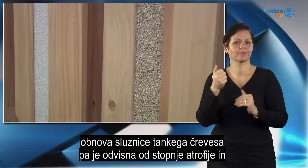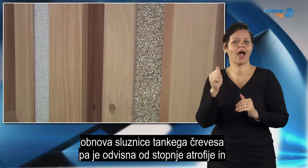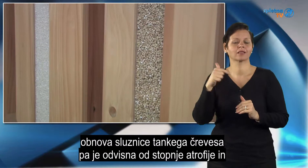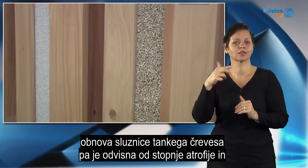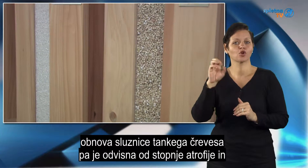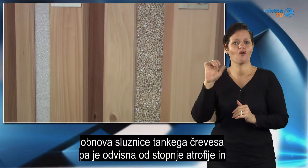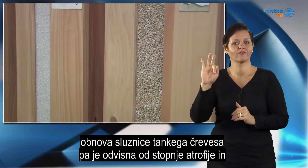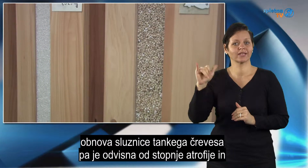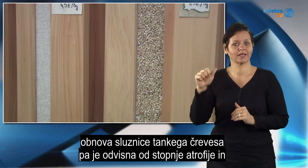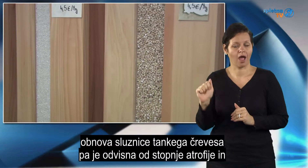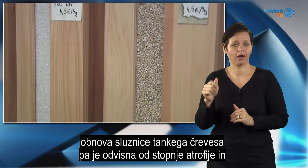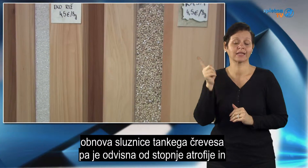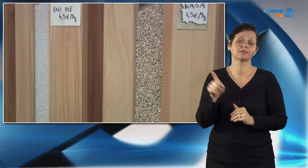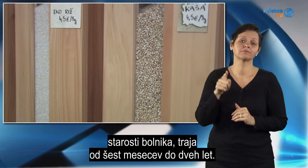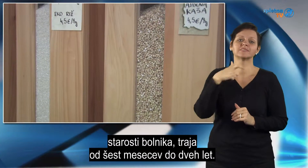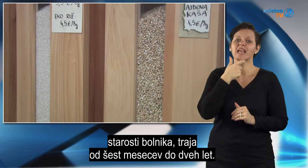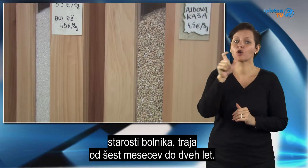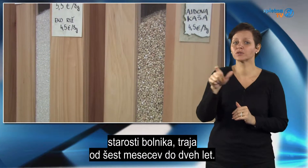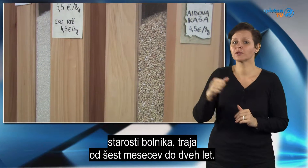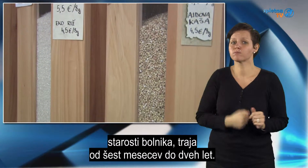od šest mesecev do dveh let.